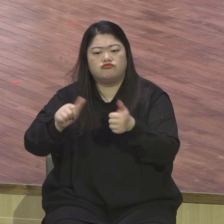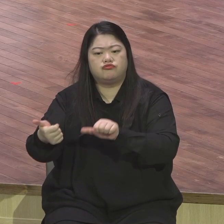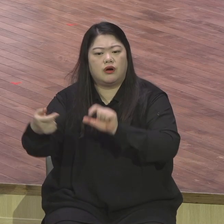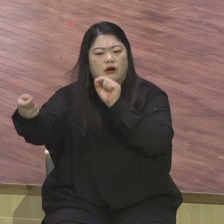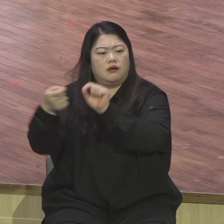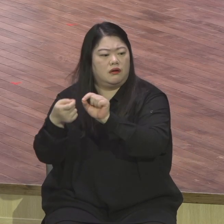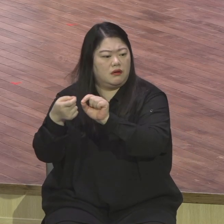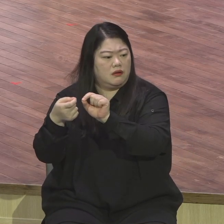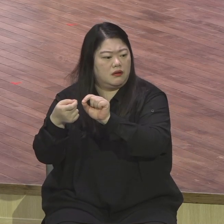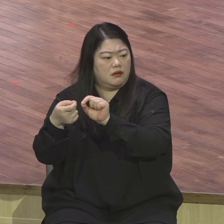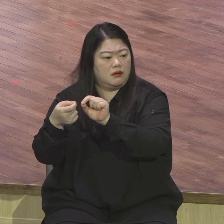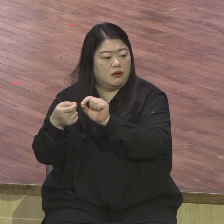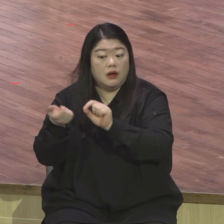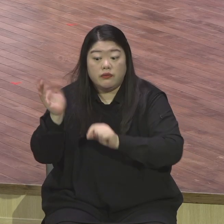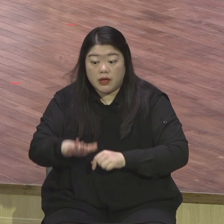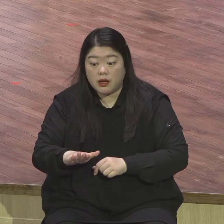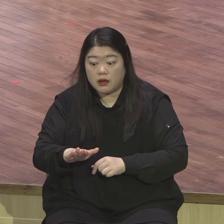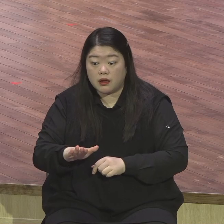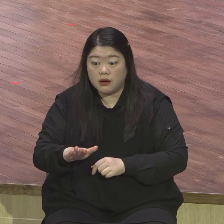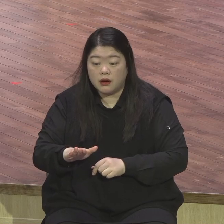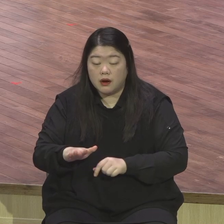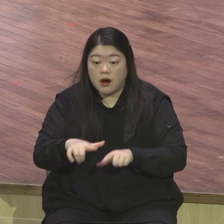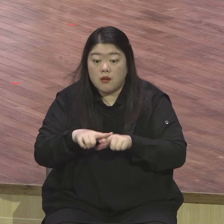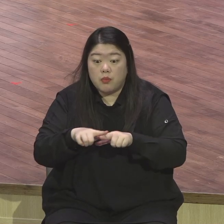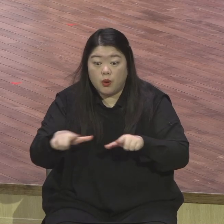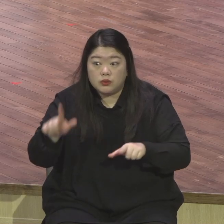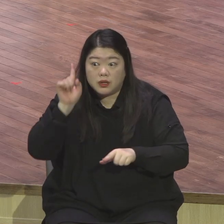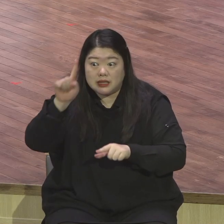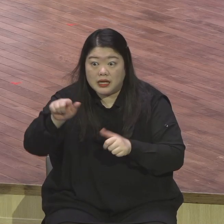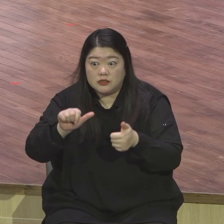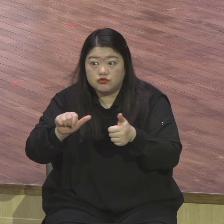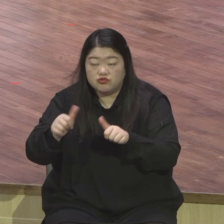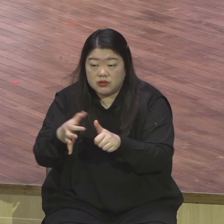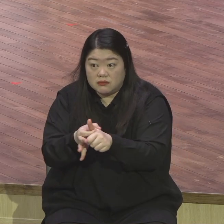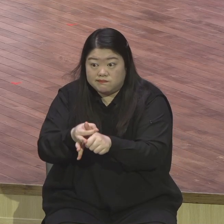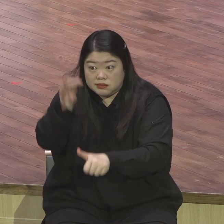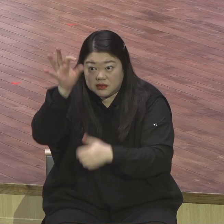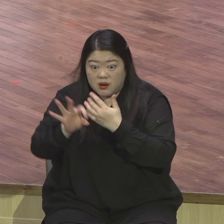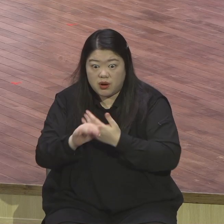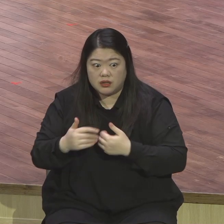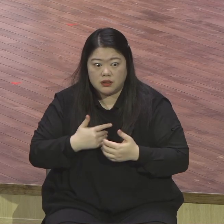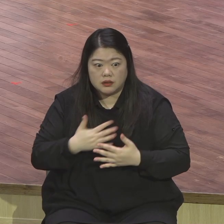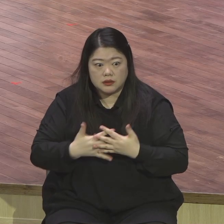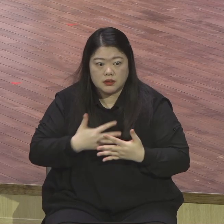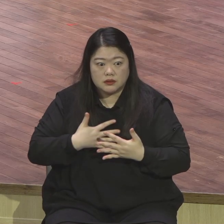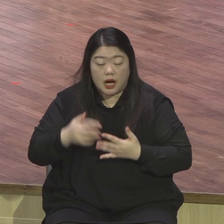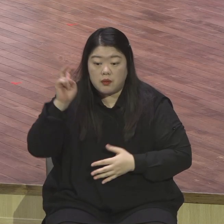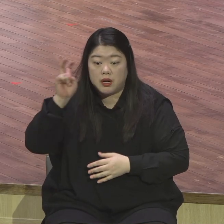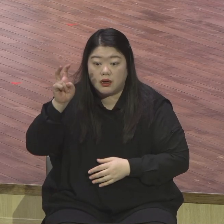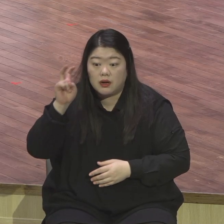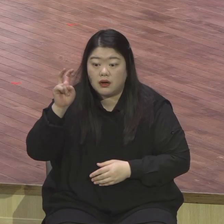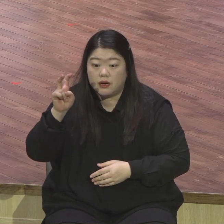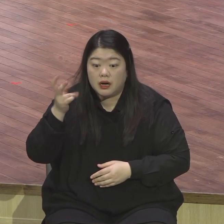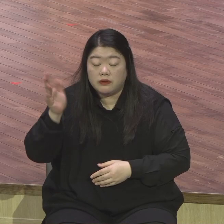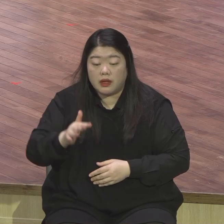교인들은 지금 교회에서 지금 내일 사형당하는 베드로를 해서 철하기도 하고 있는데 베드로는 푸근하게 잤어요